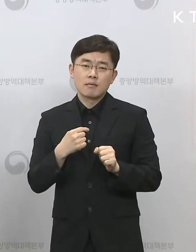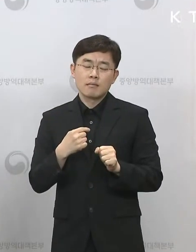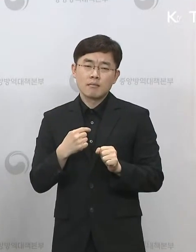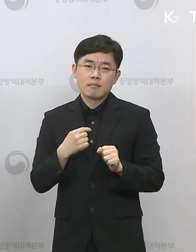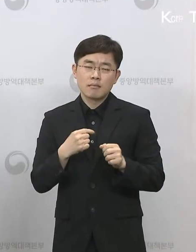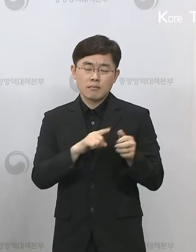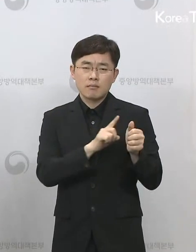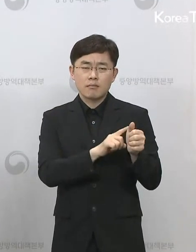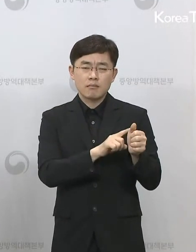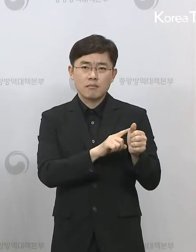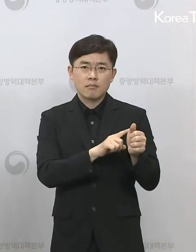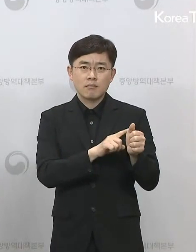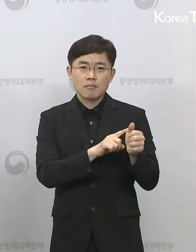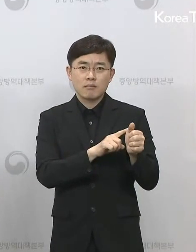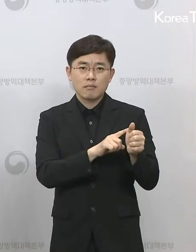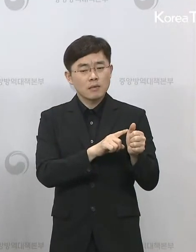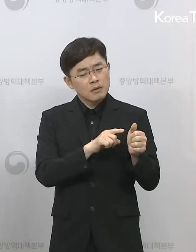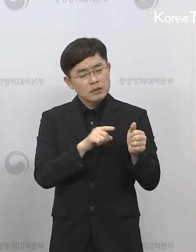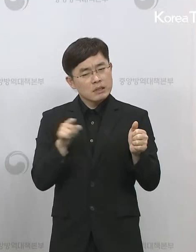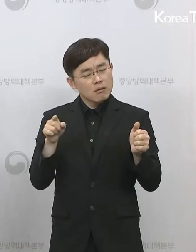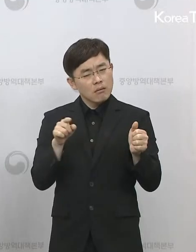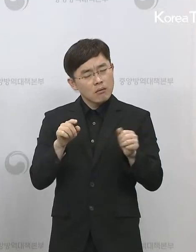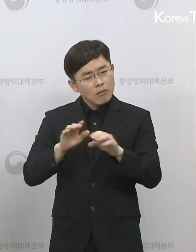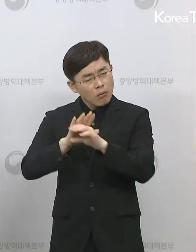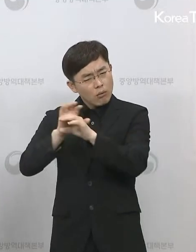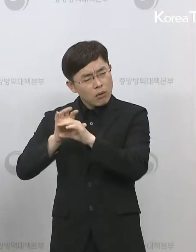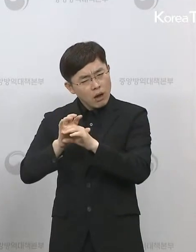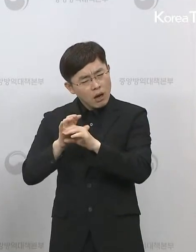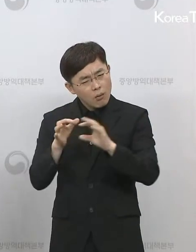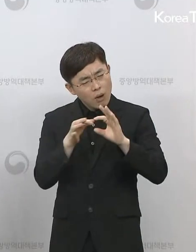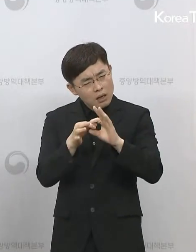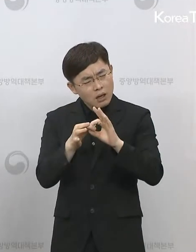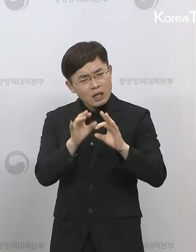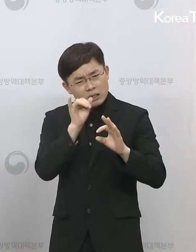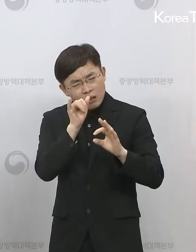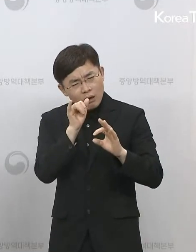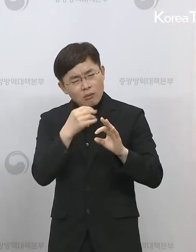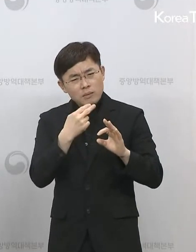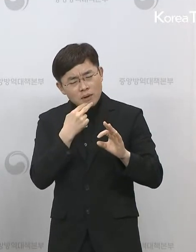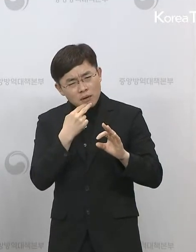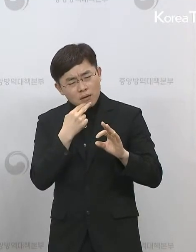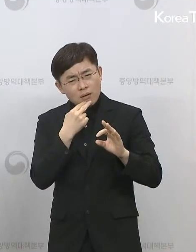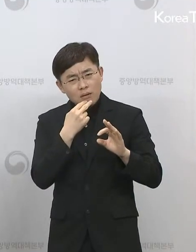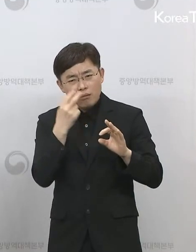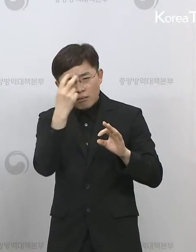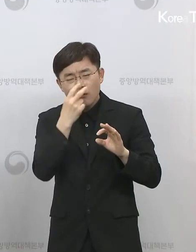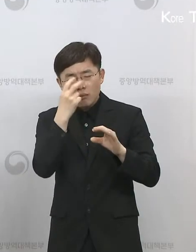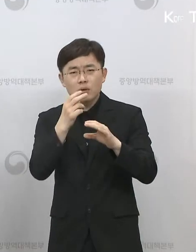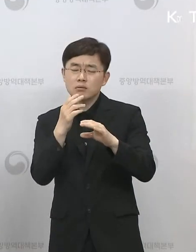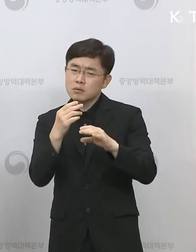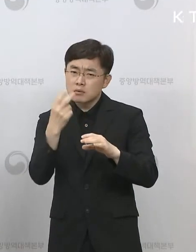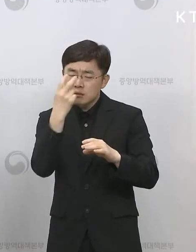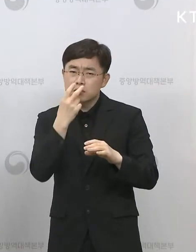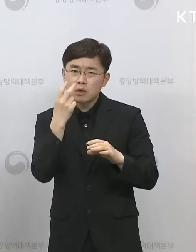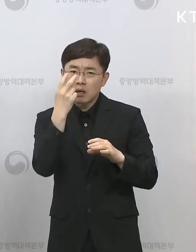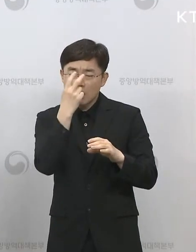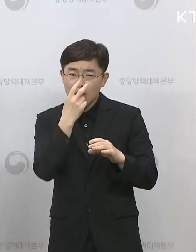코로나와의 연관성이라는 부분에 있어서는 일단